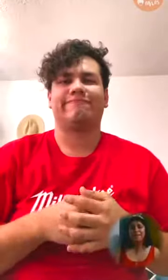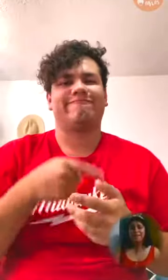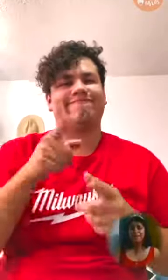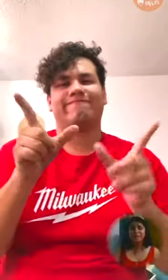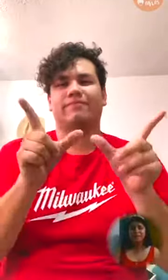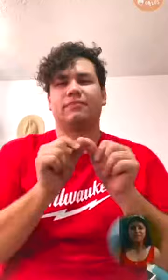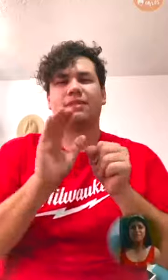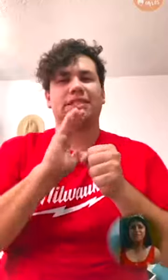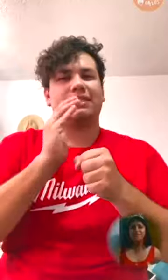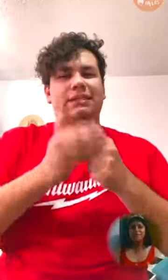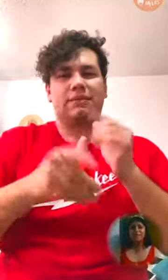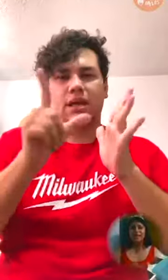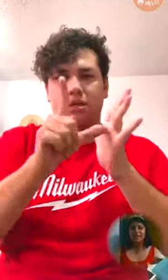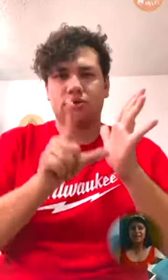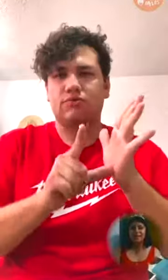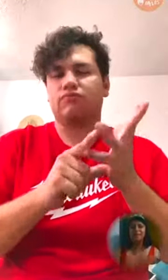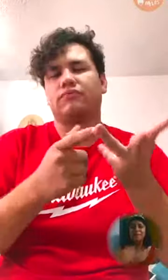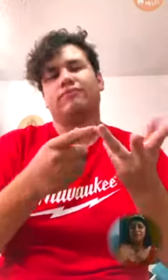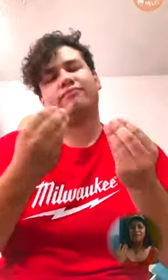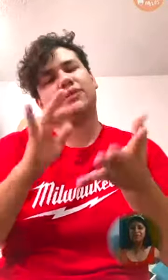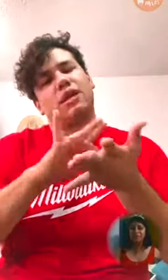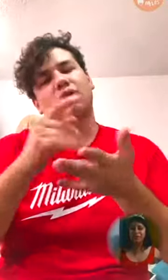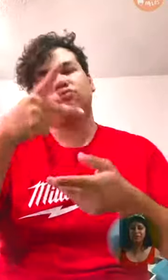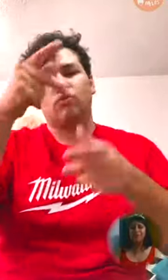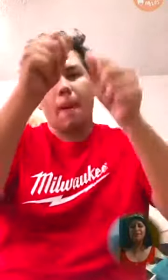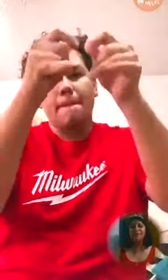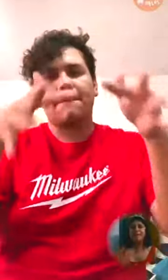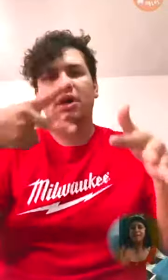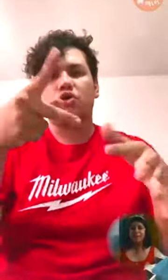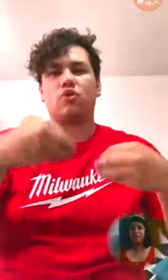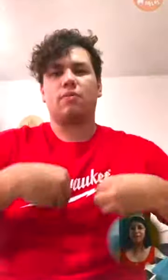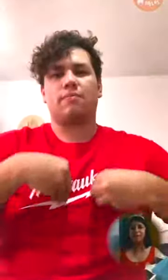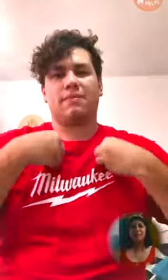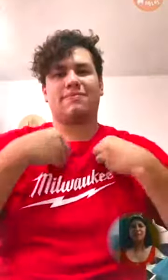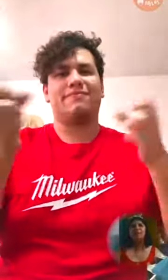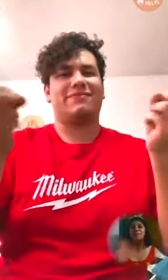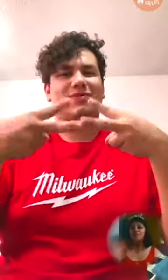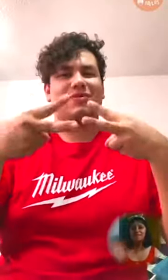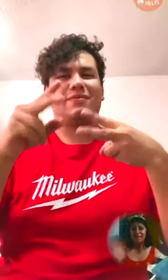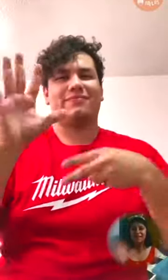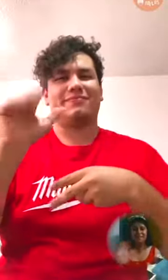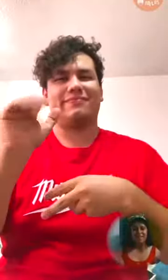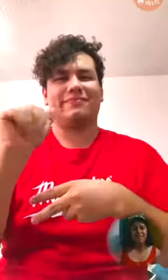Con esto terminamos esta lección, bendigo tu vida, que el Señor te guarde y nos vemos en la siguiente.